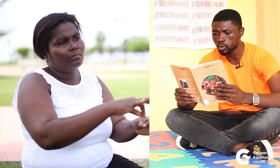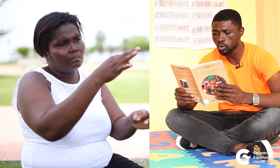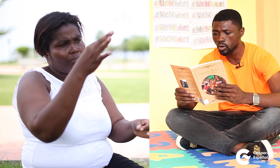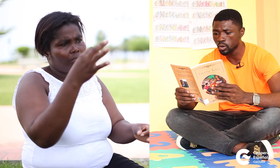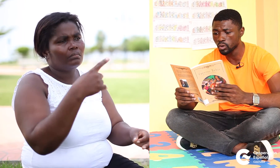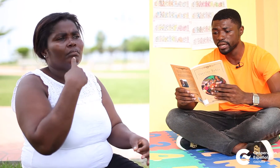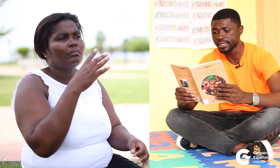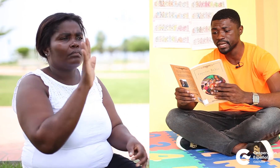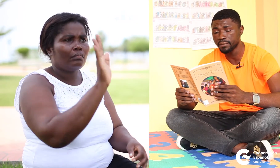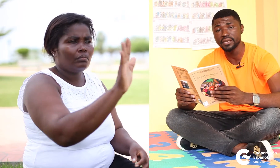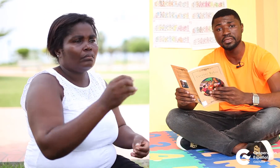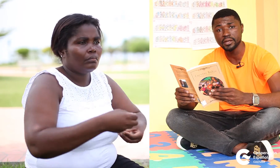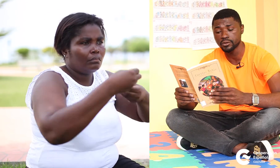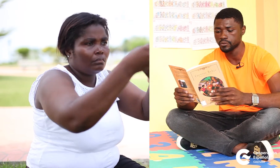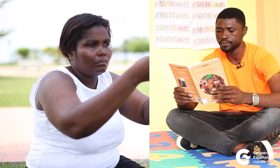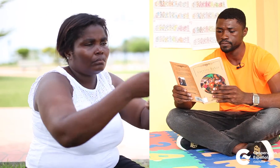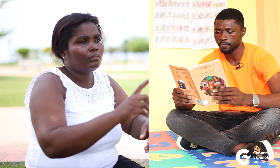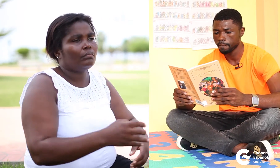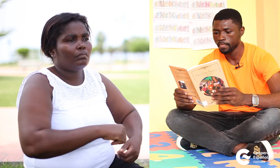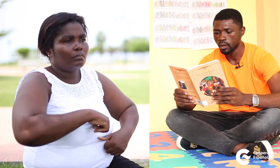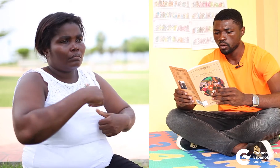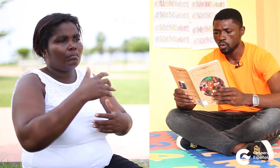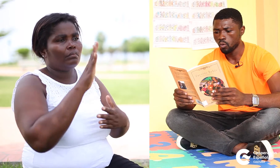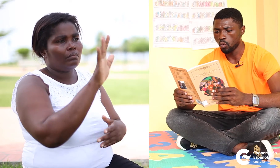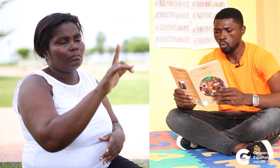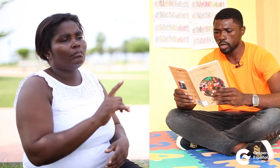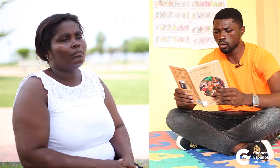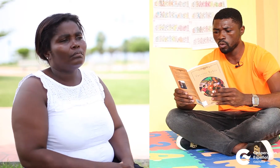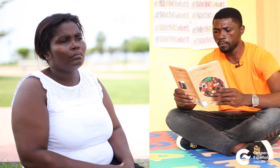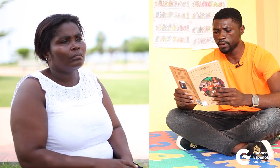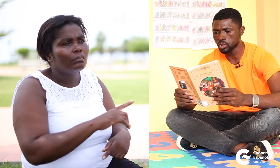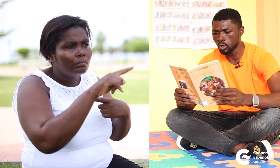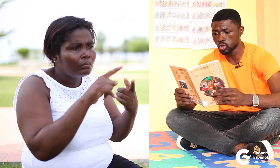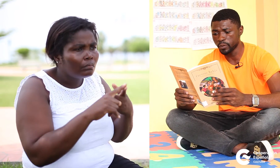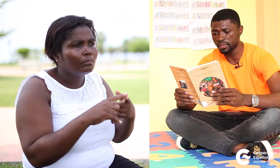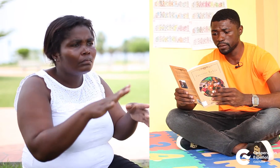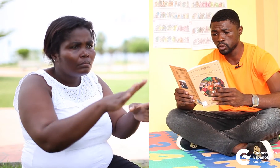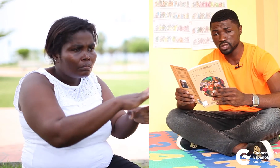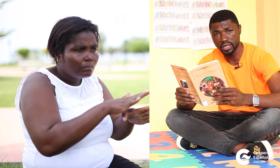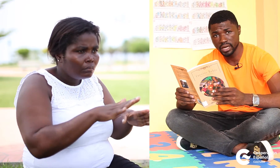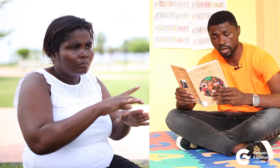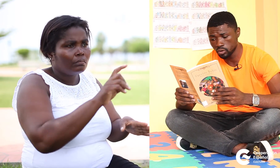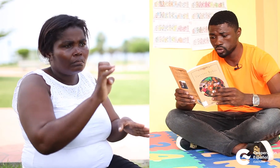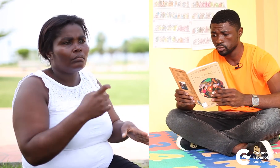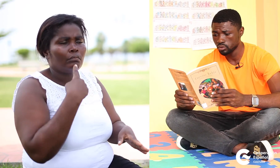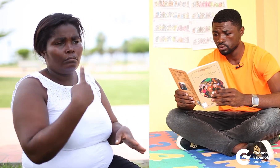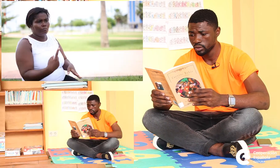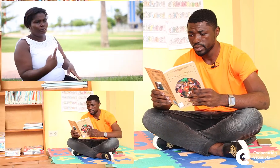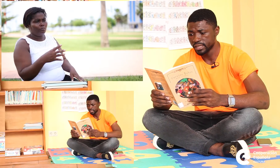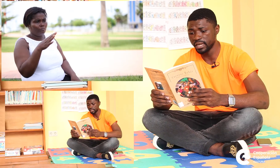otorgó lo que deseaba diciendo. Cuando cumplas con los preceptos indicados, se